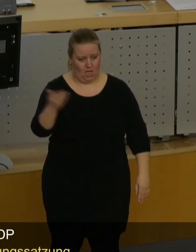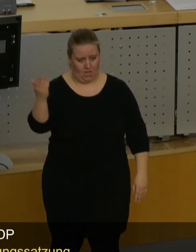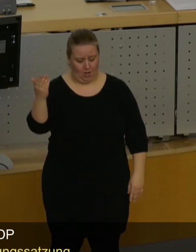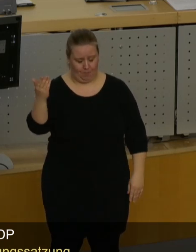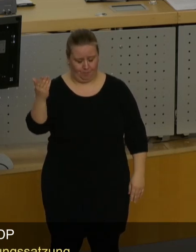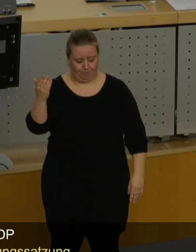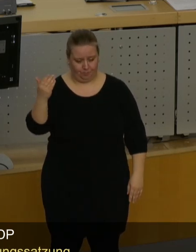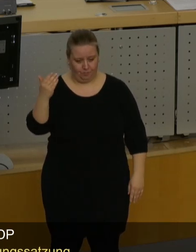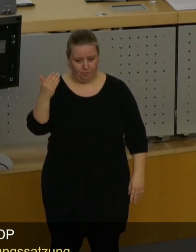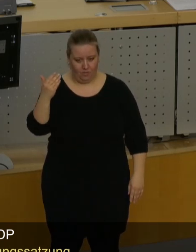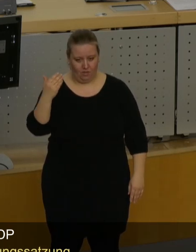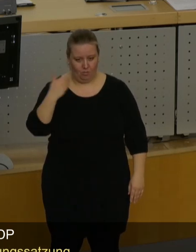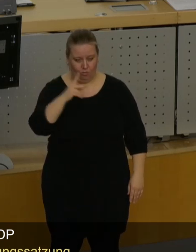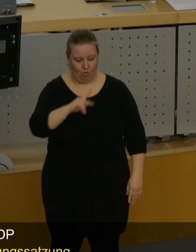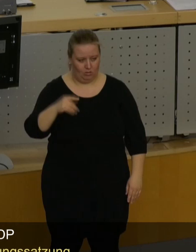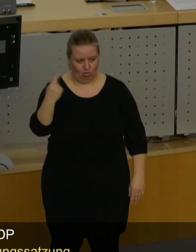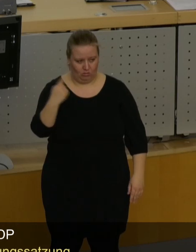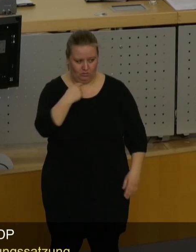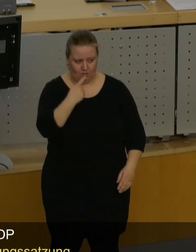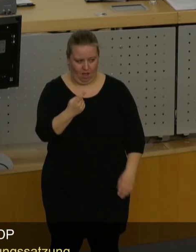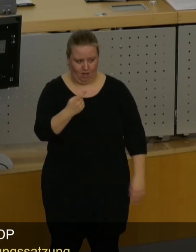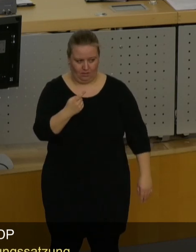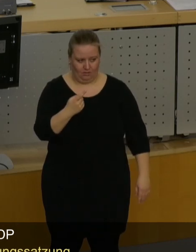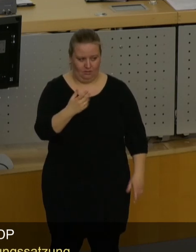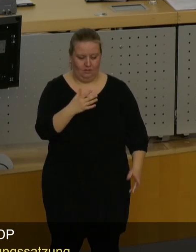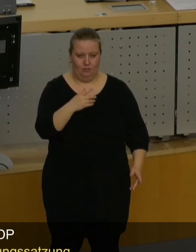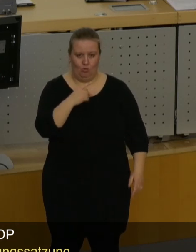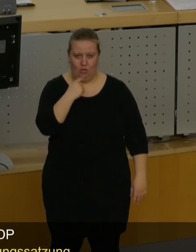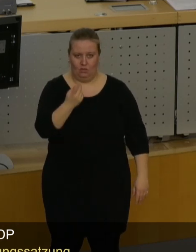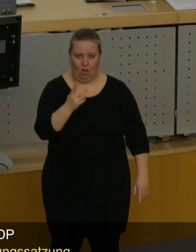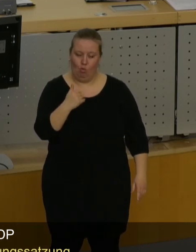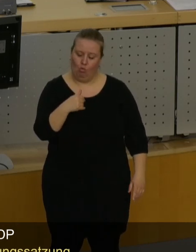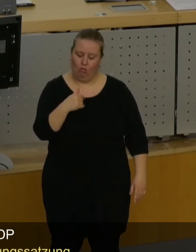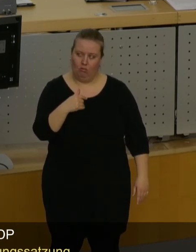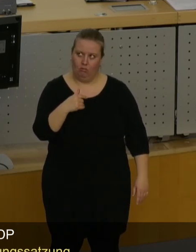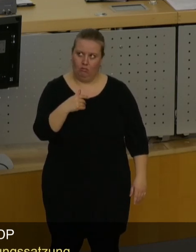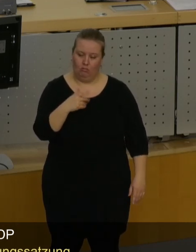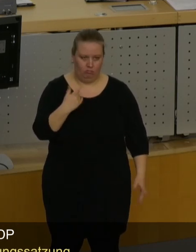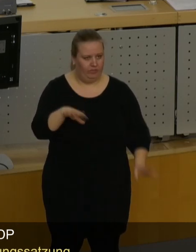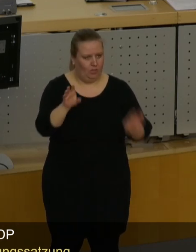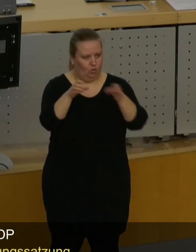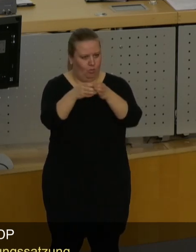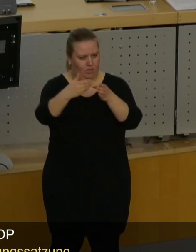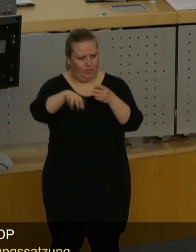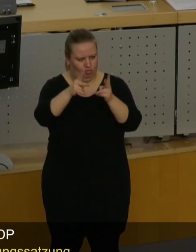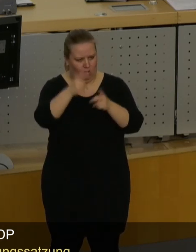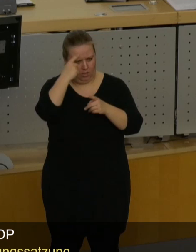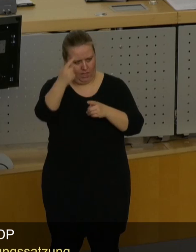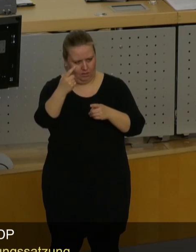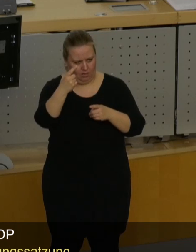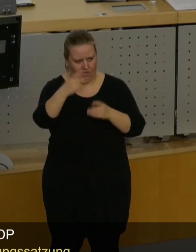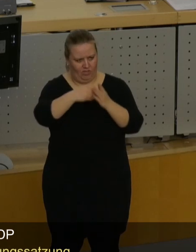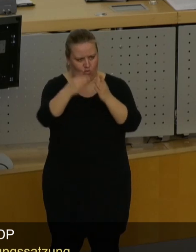Herr Cornelius, hat schon darauf hingewiesen. Es gab eine Gruppe von Stadträten, die